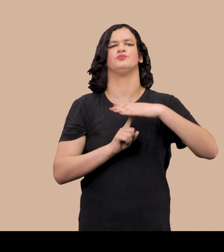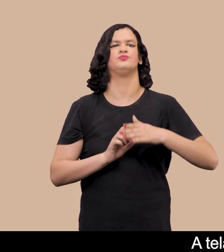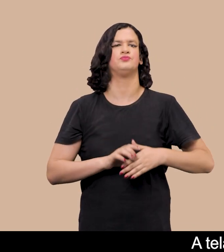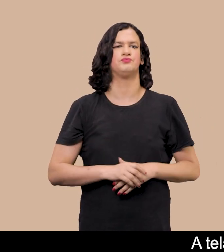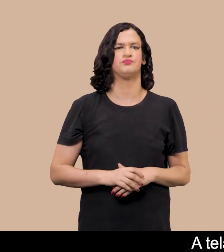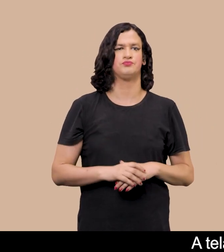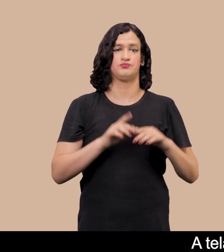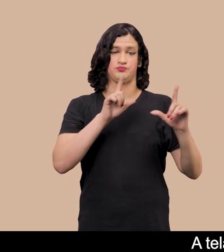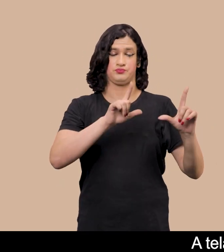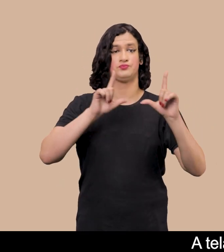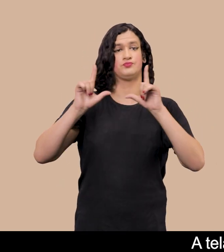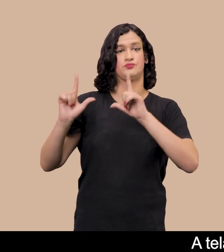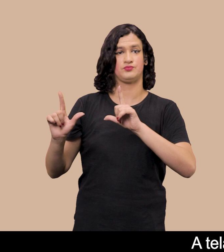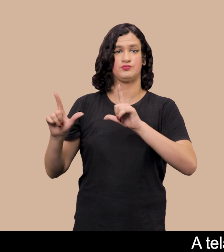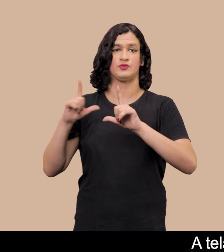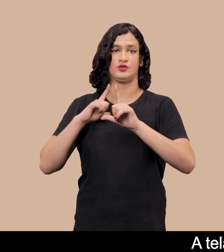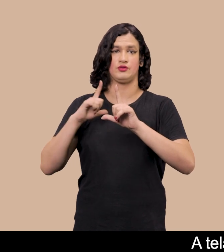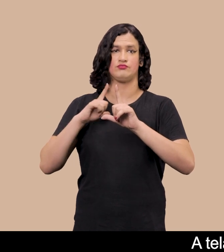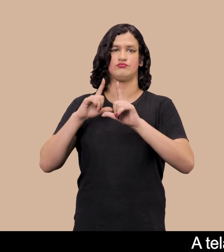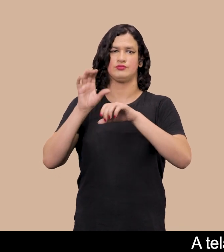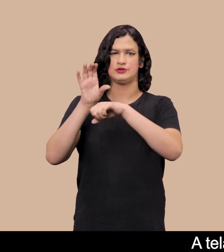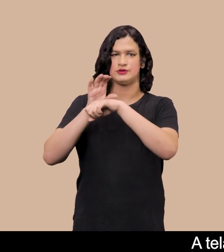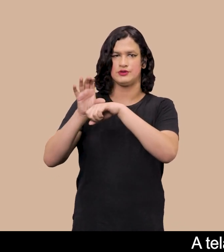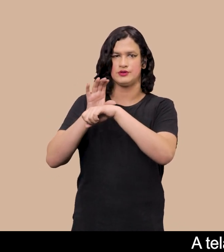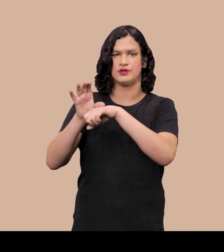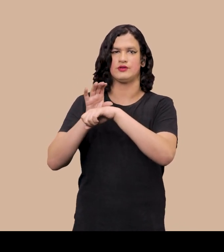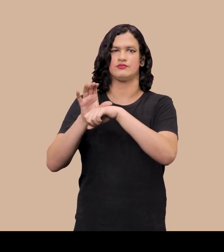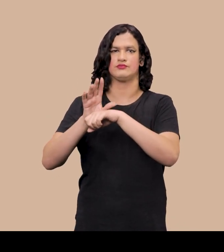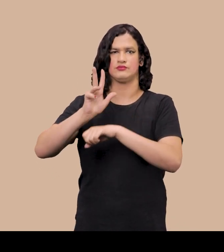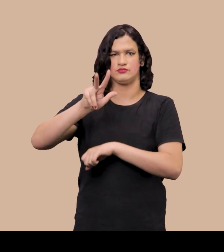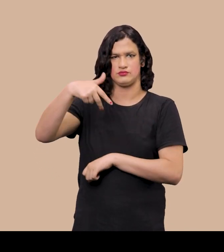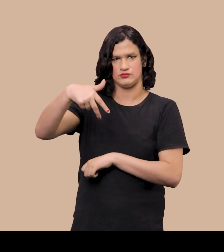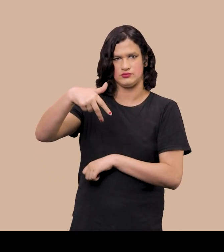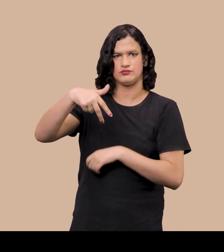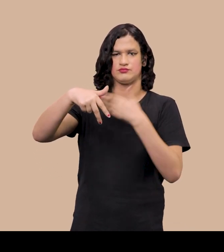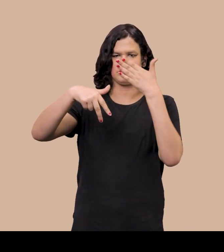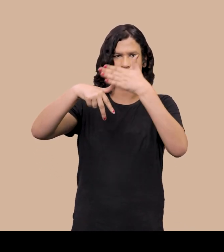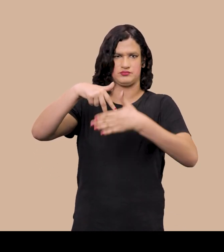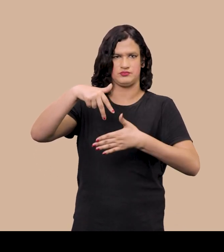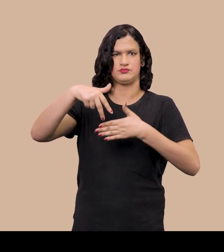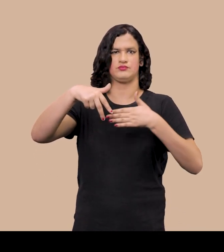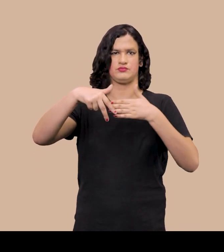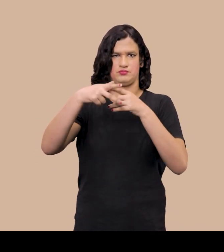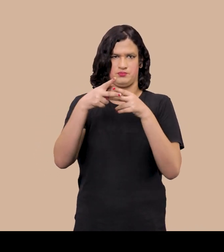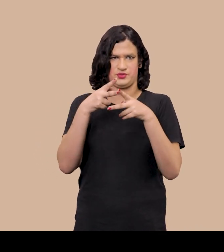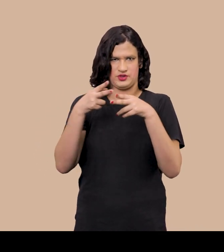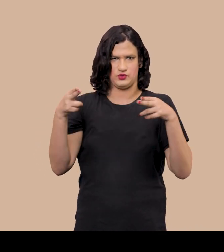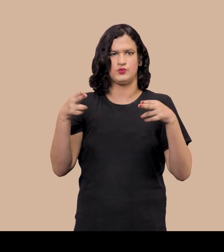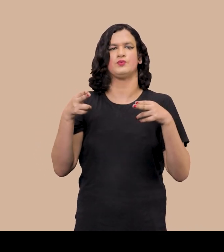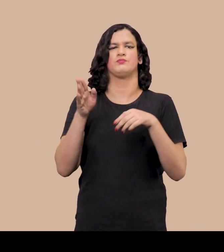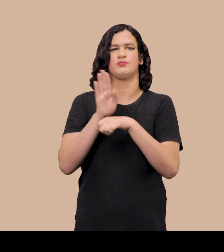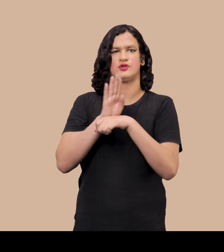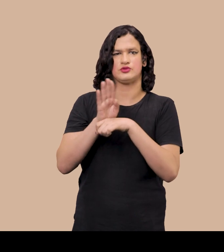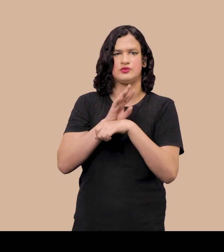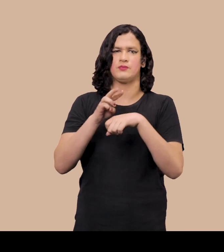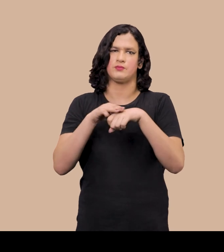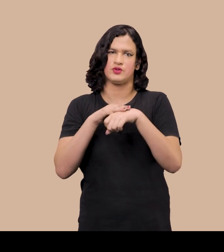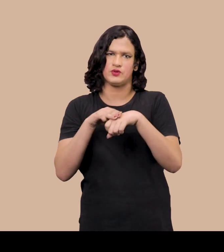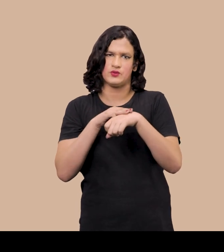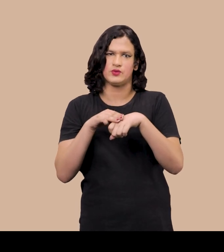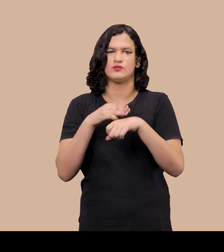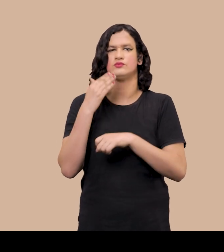A tela da esquerda Retrata sobre fundo cinza Um corpo nu Das coxas para cima Em tons de bege,